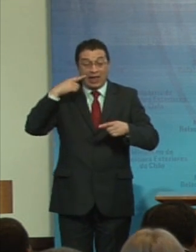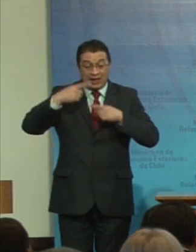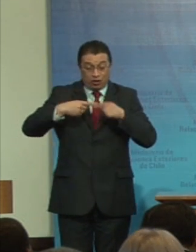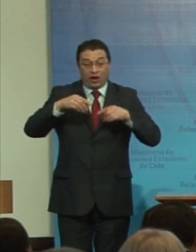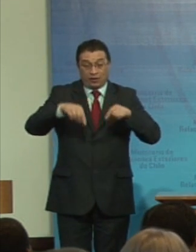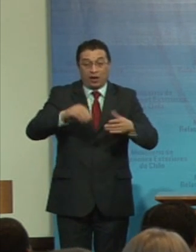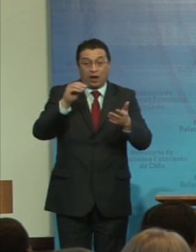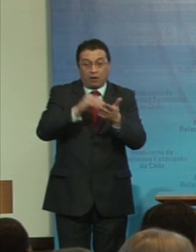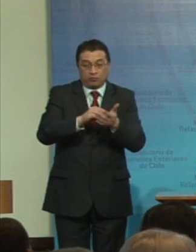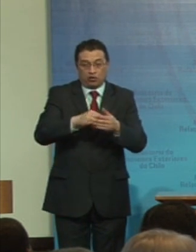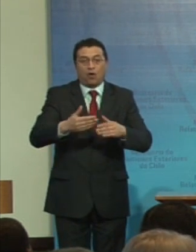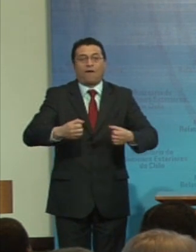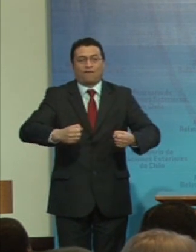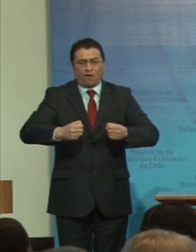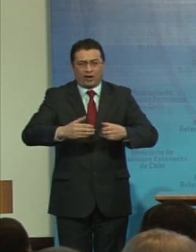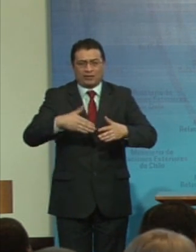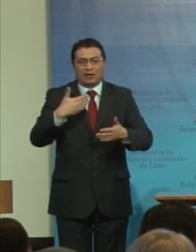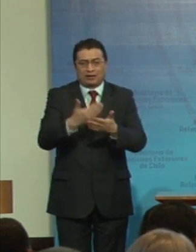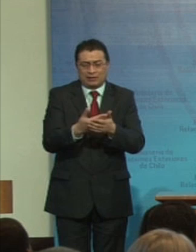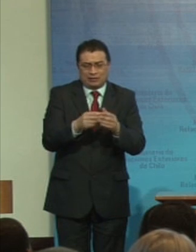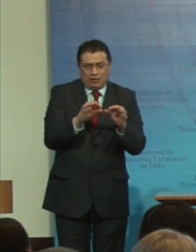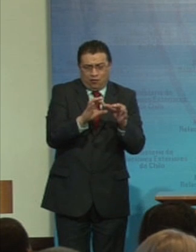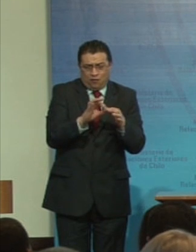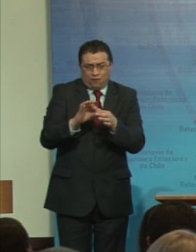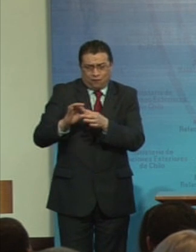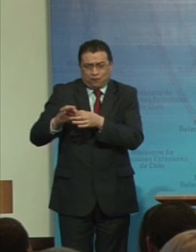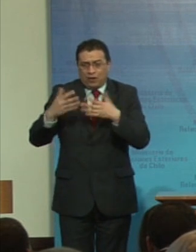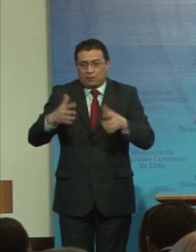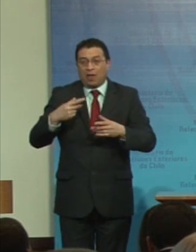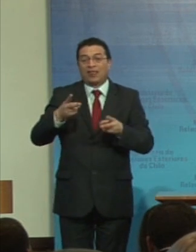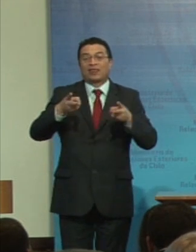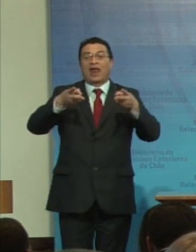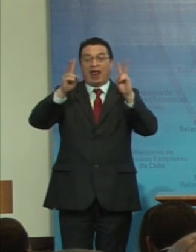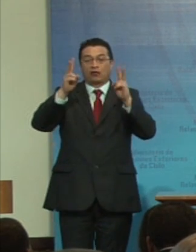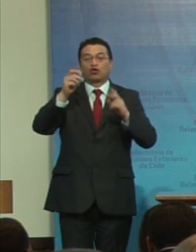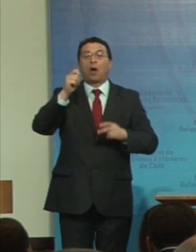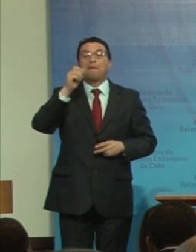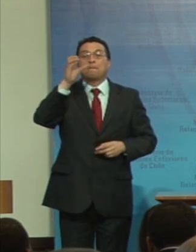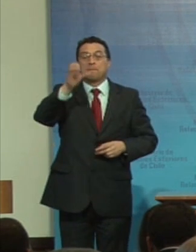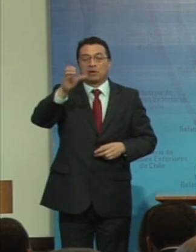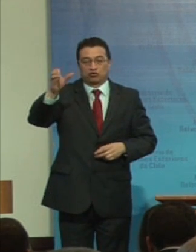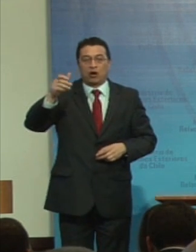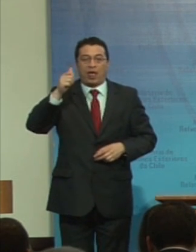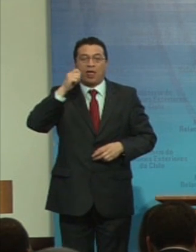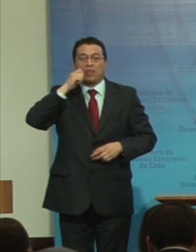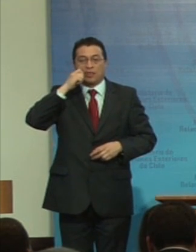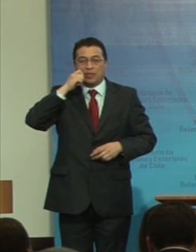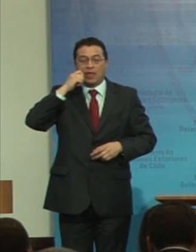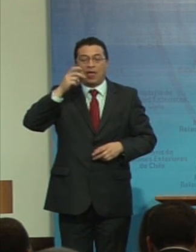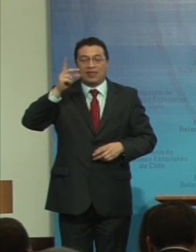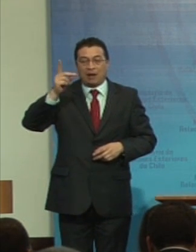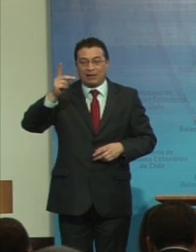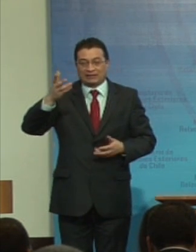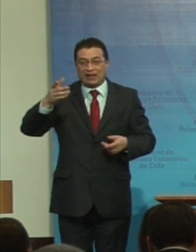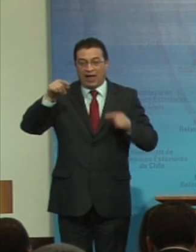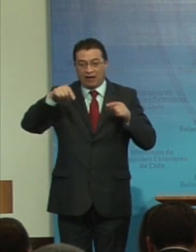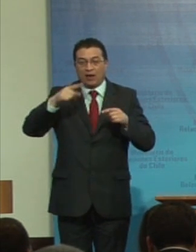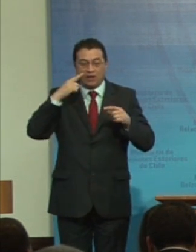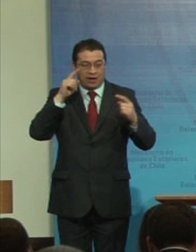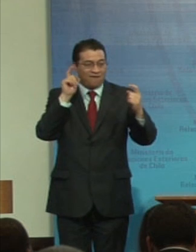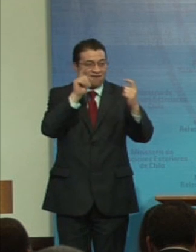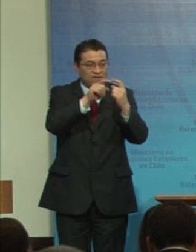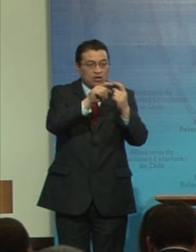aporte contundente y sustantivo es el de los derechos de las personas con discapacidad en vínculo a los